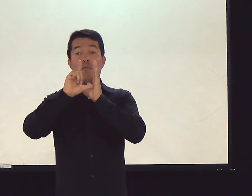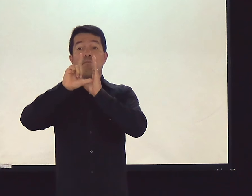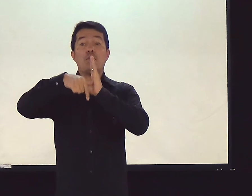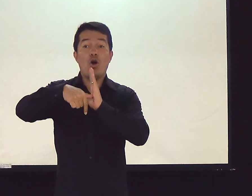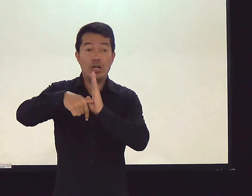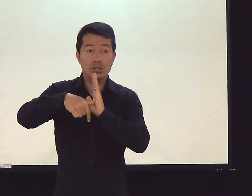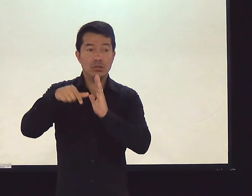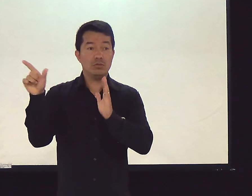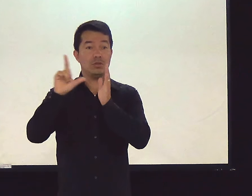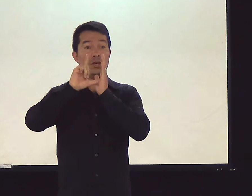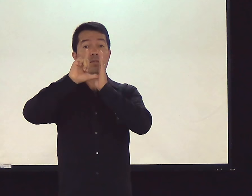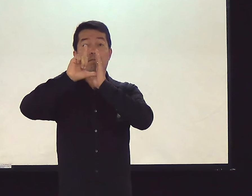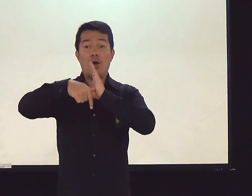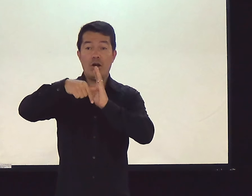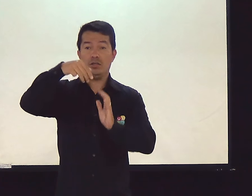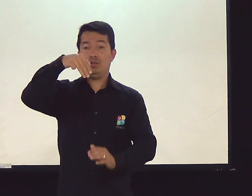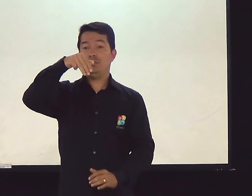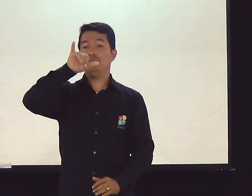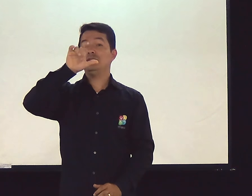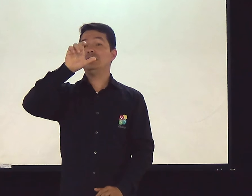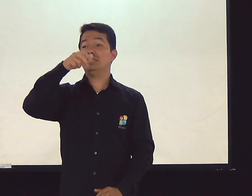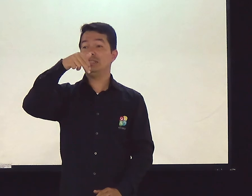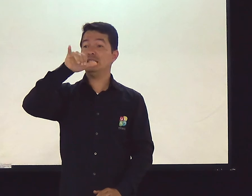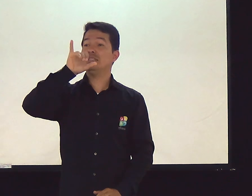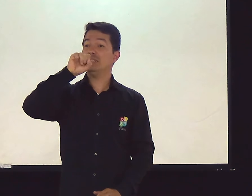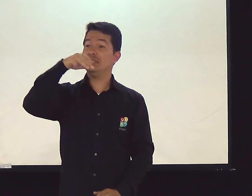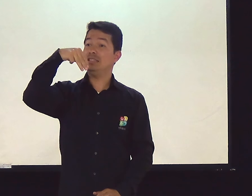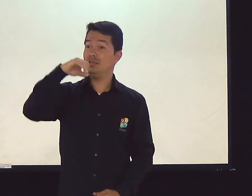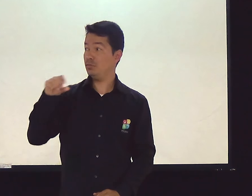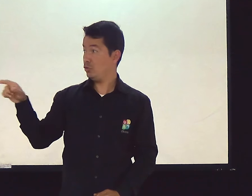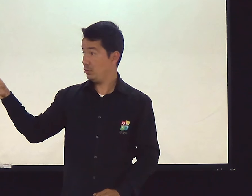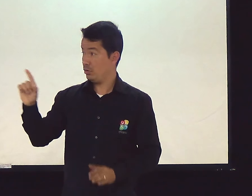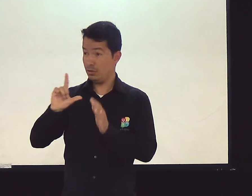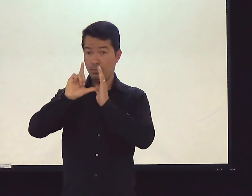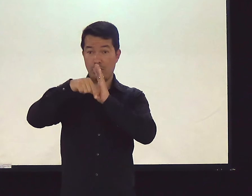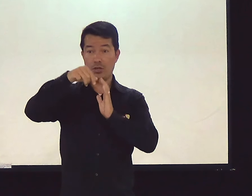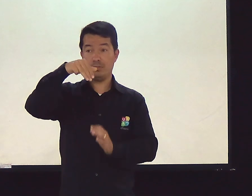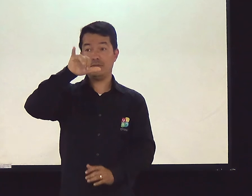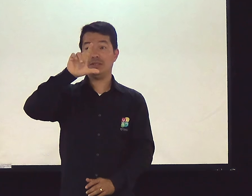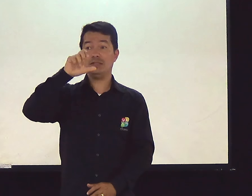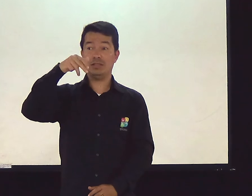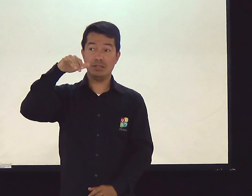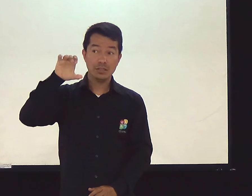Mas se você é adepto do pós-milenismo, o que vem depois.